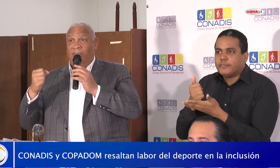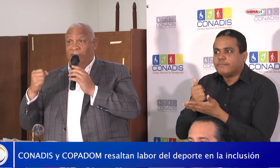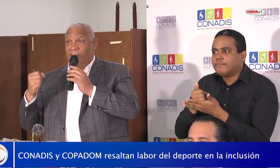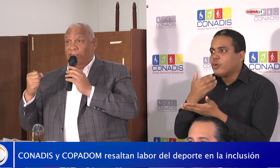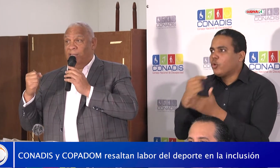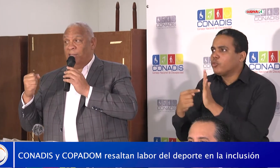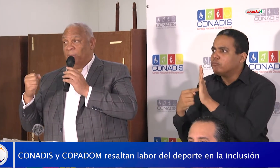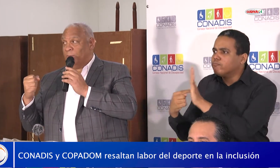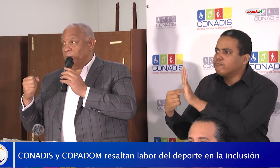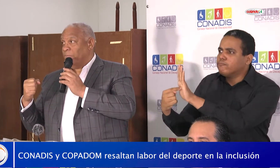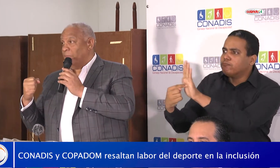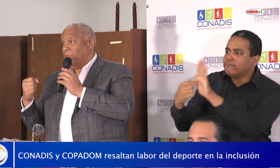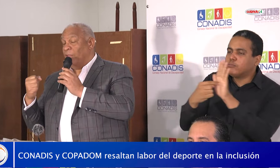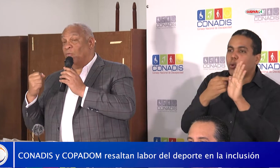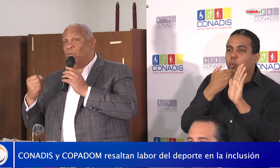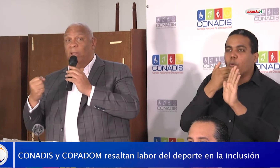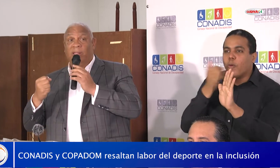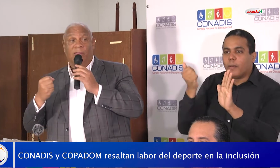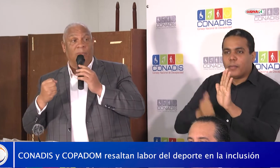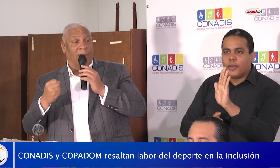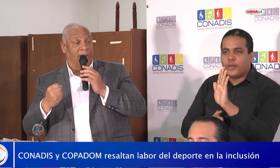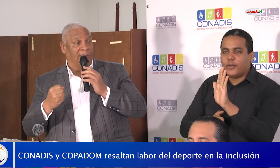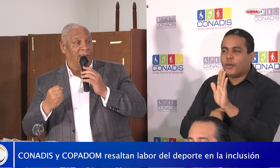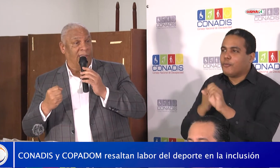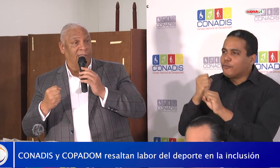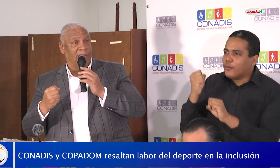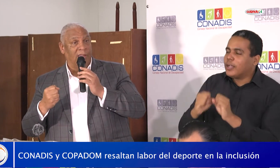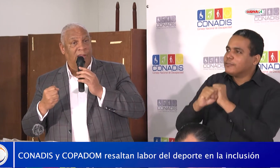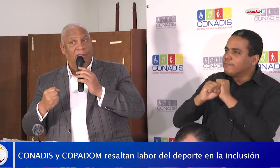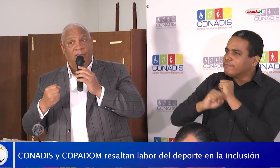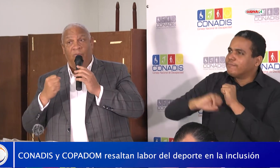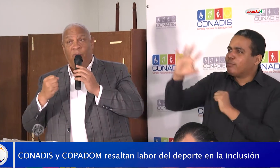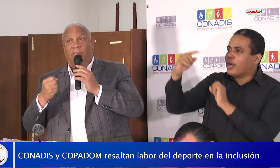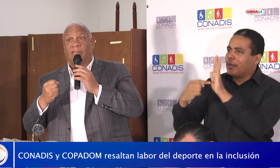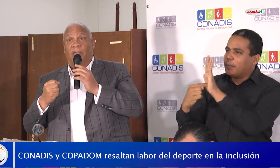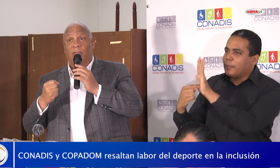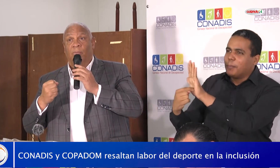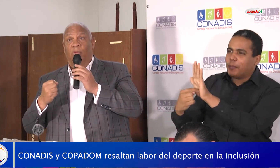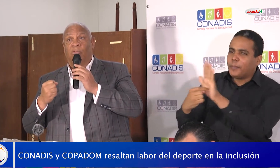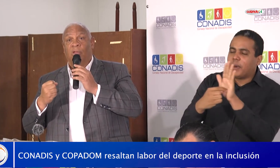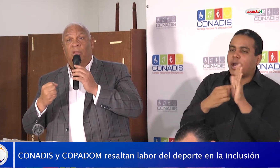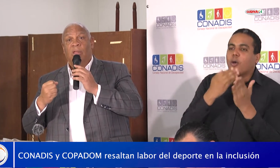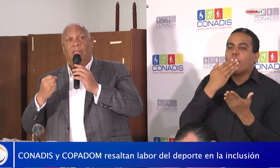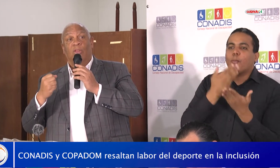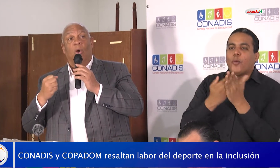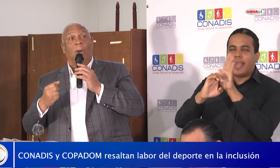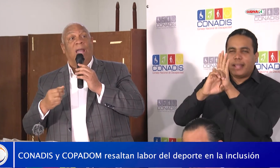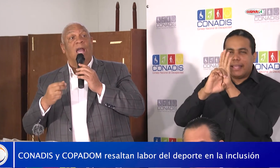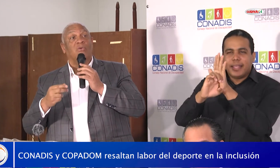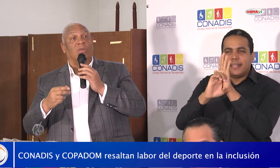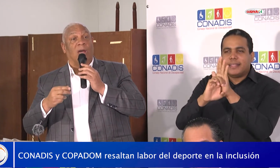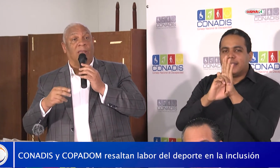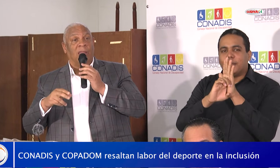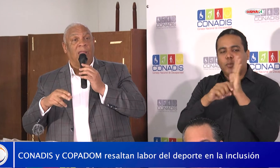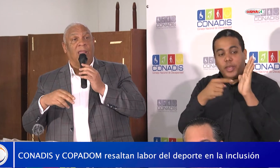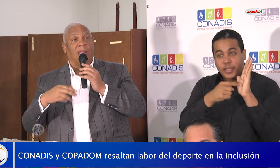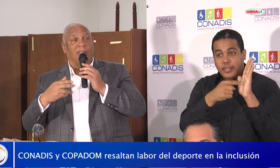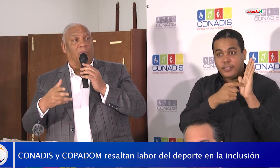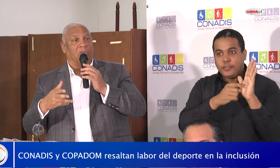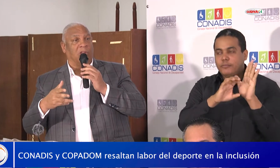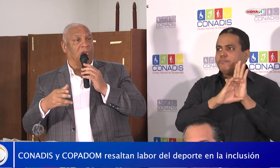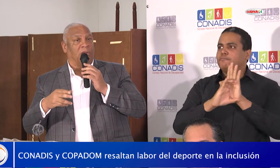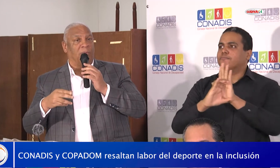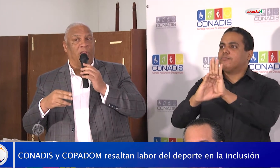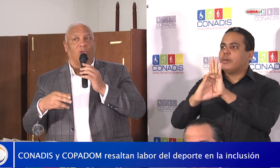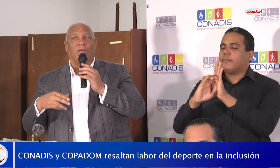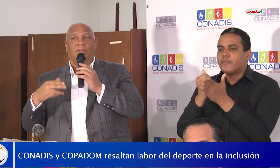imágenes, de fuertes imágenes, de fuertes ejemplos que nos van a ayudar en